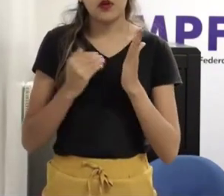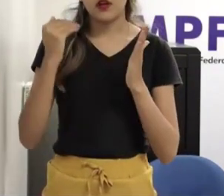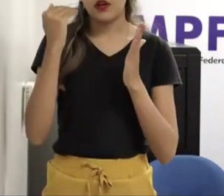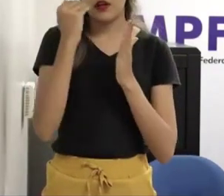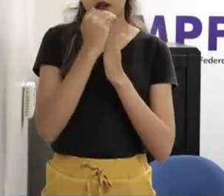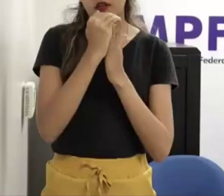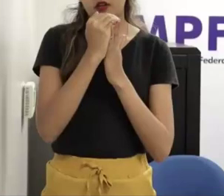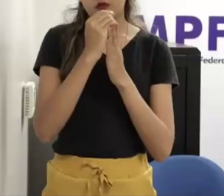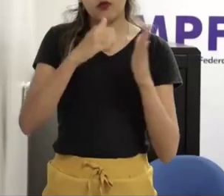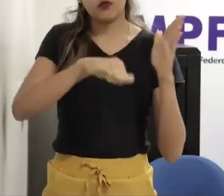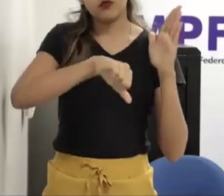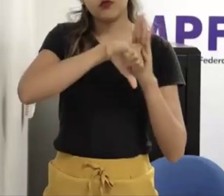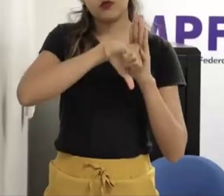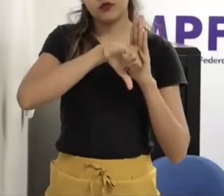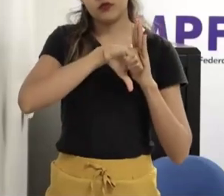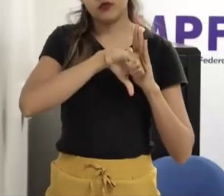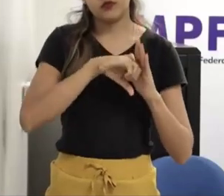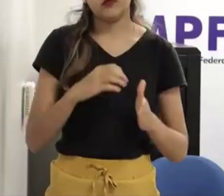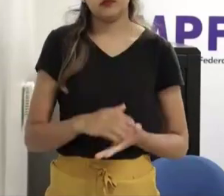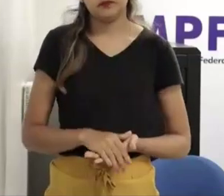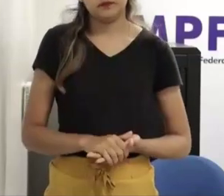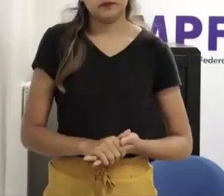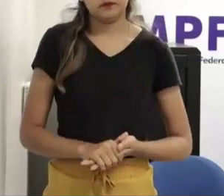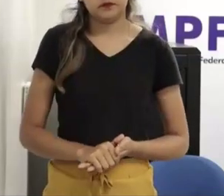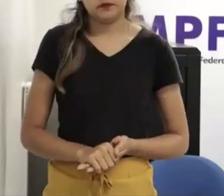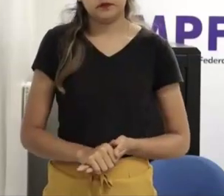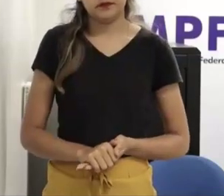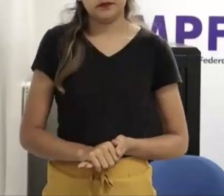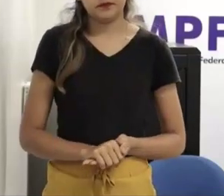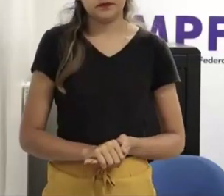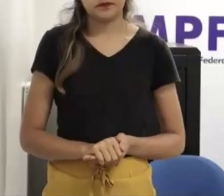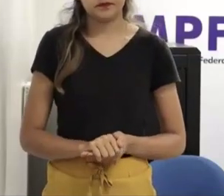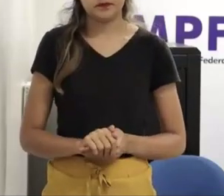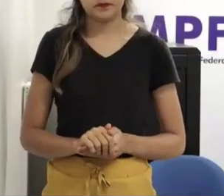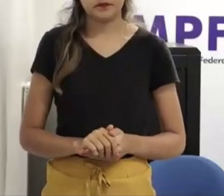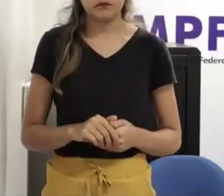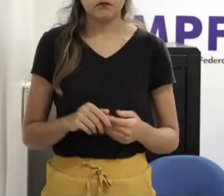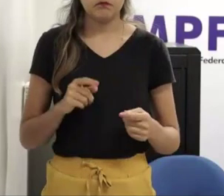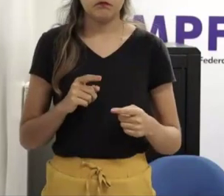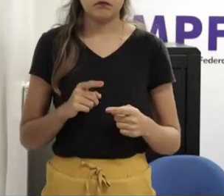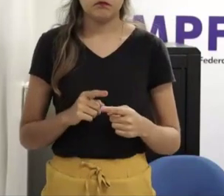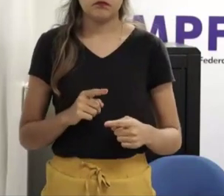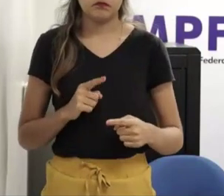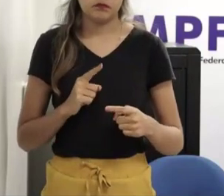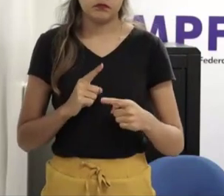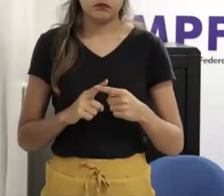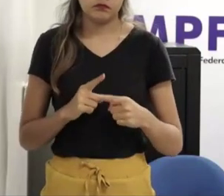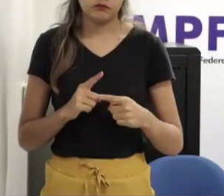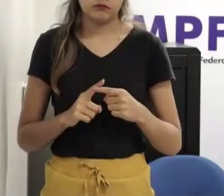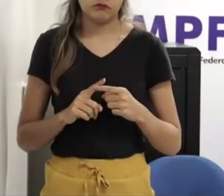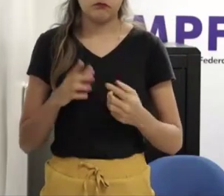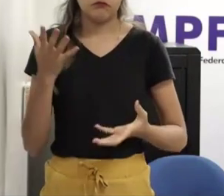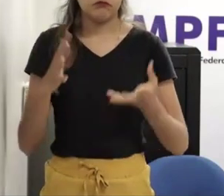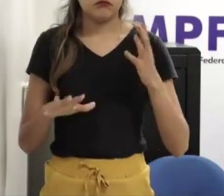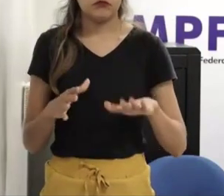absolutamente evidente de que a maioria dos homens que constituem essas famílias